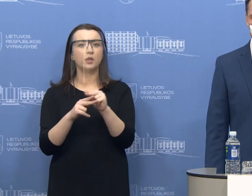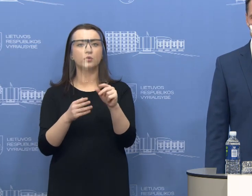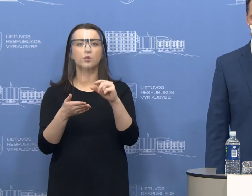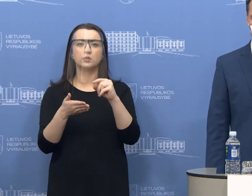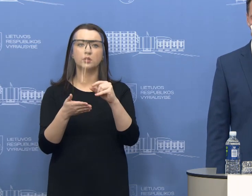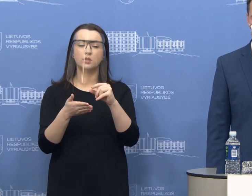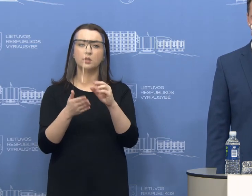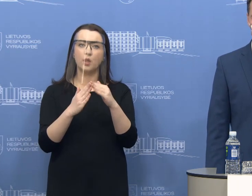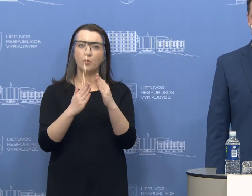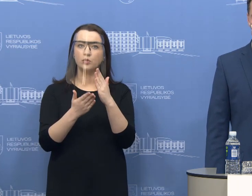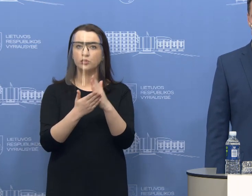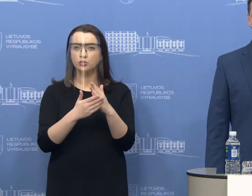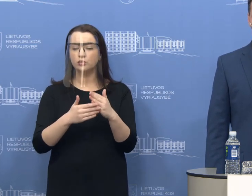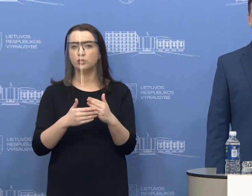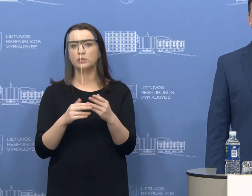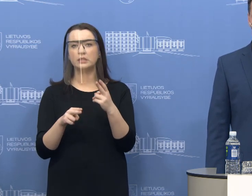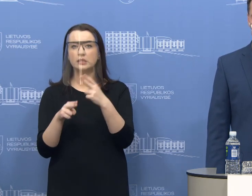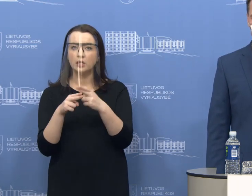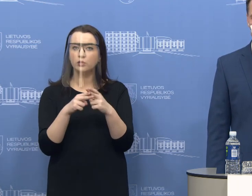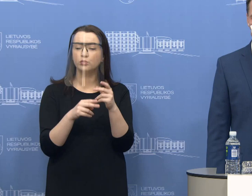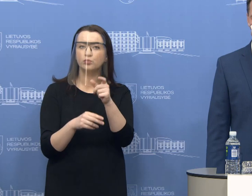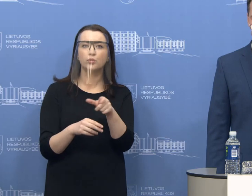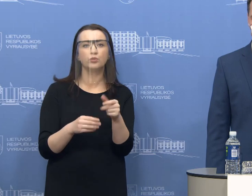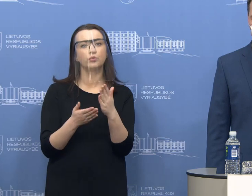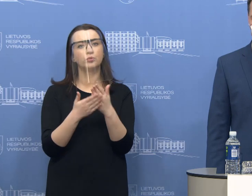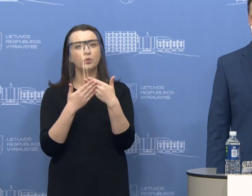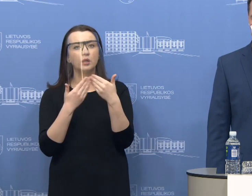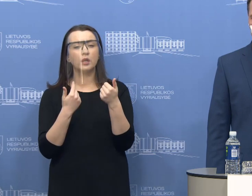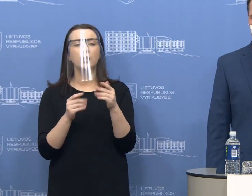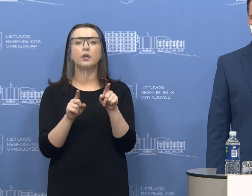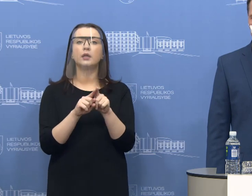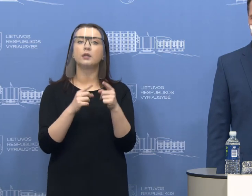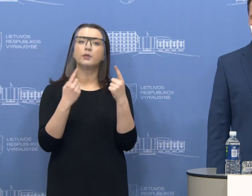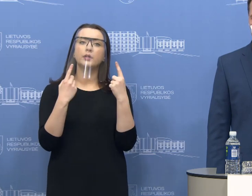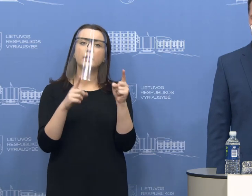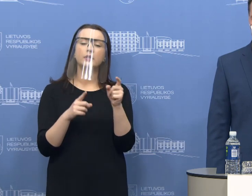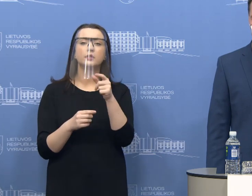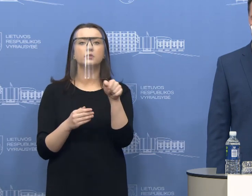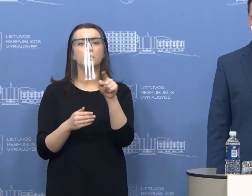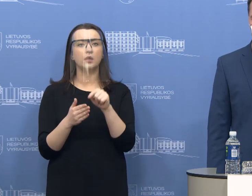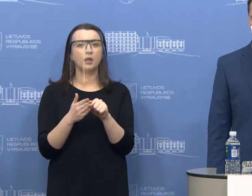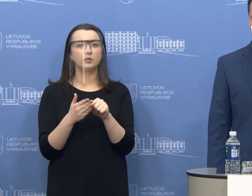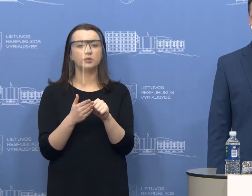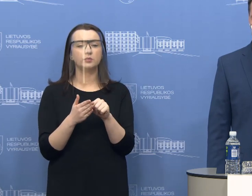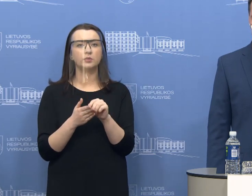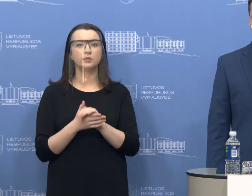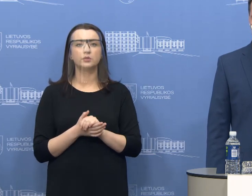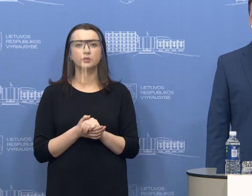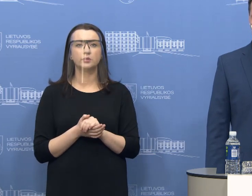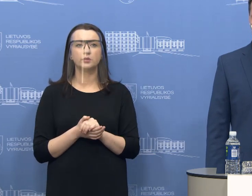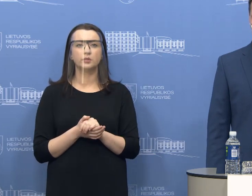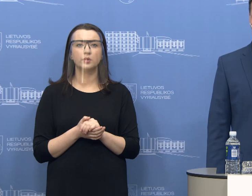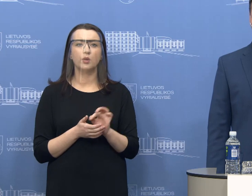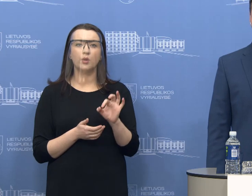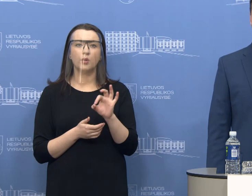karščiuojančių, sargiančių žmonių? Ir kitas klausimas, ar kito šalis priima sprendimus, paleisti dalį kalinių baustų